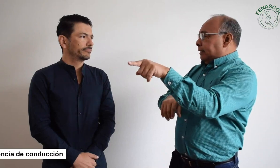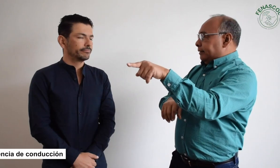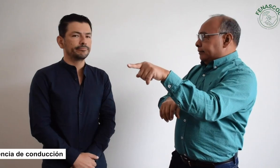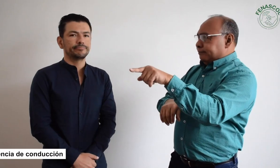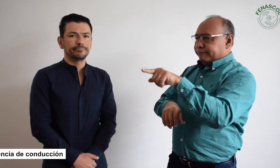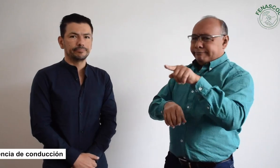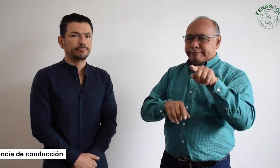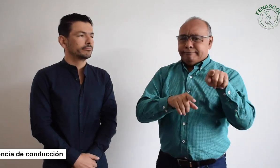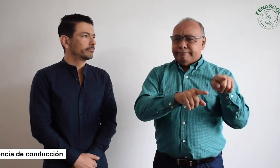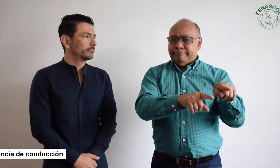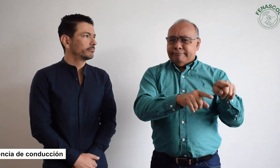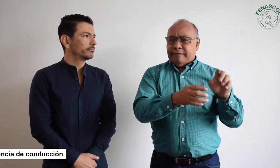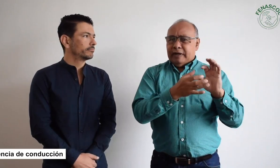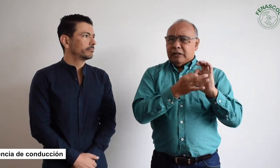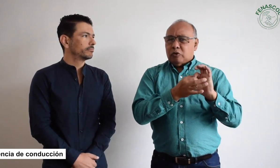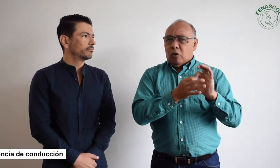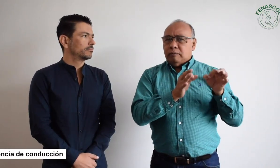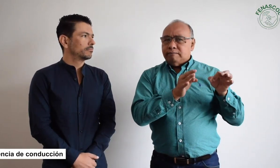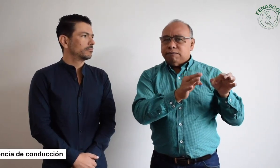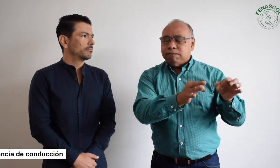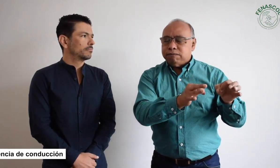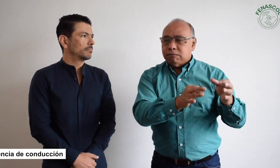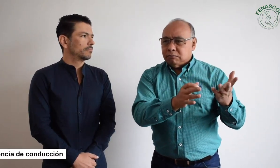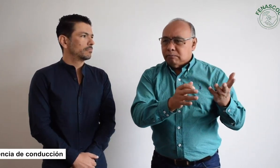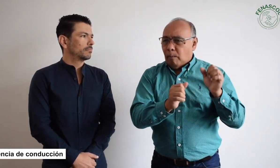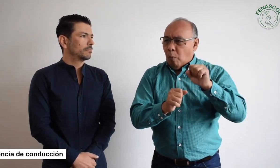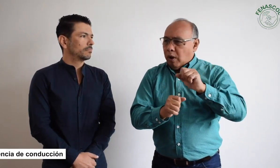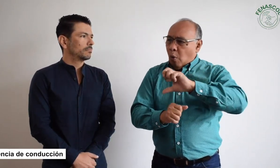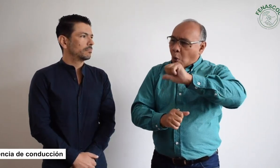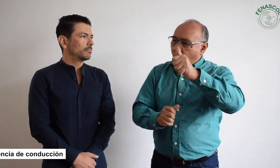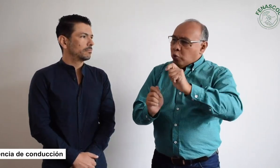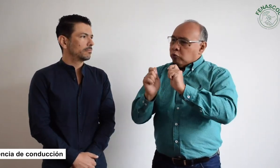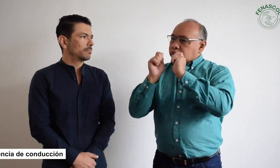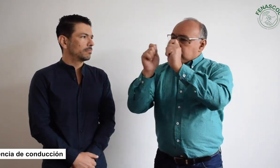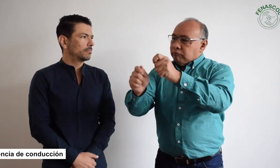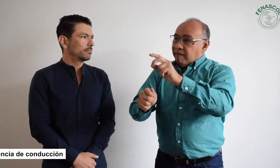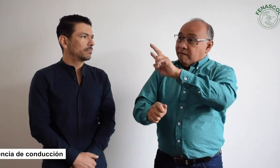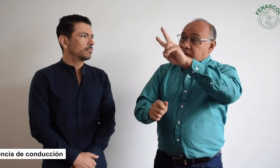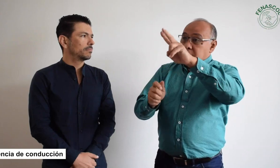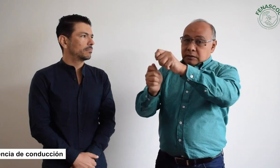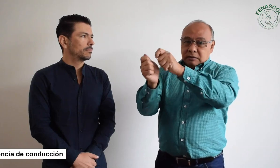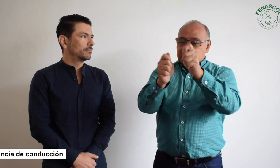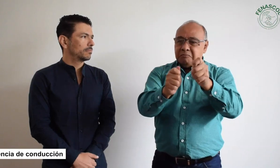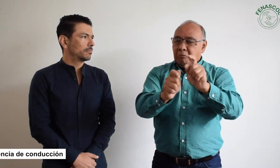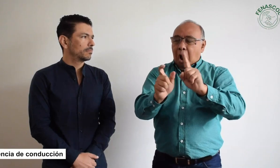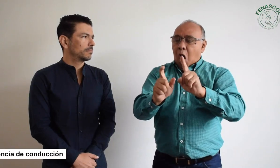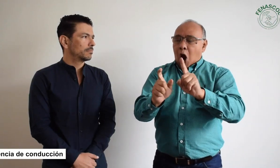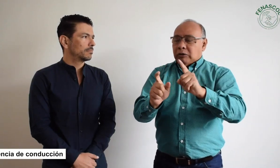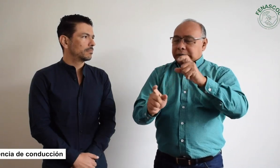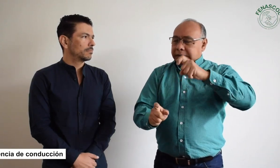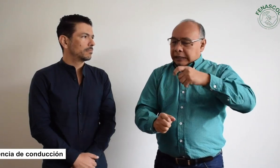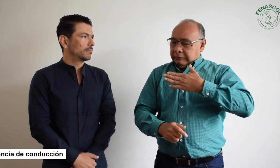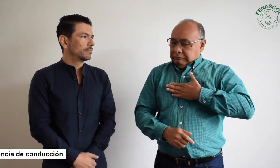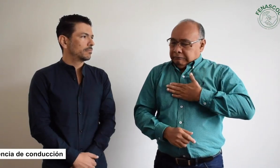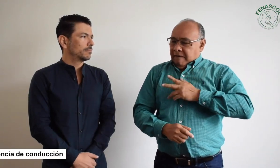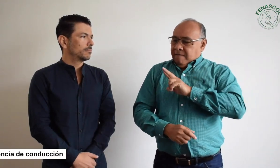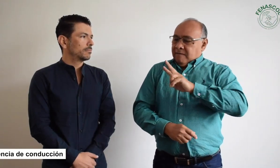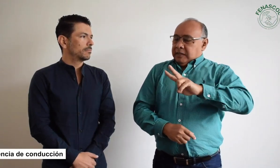y no al tema que se tenía trazado con Fenasco. No se delegó a otra persona, sino que desde el